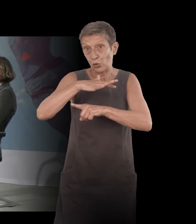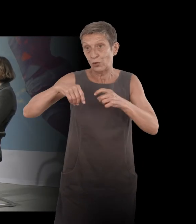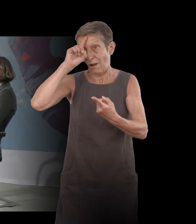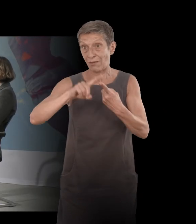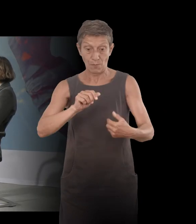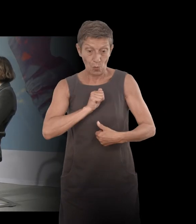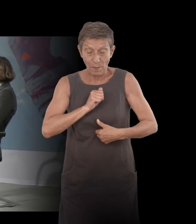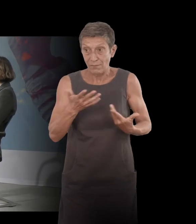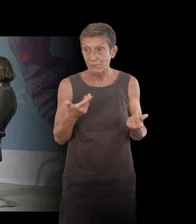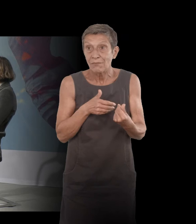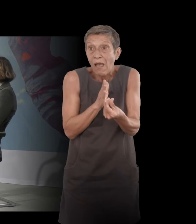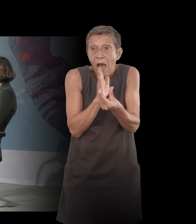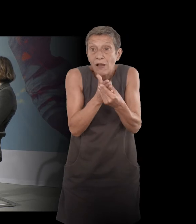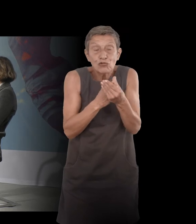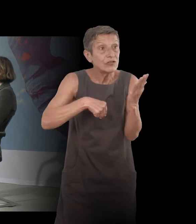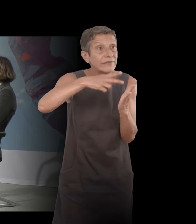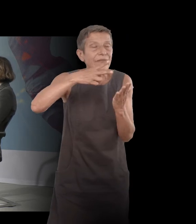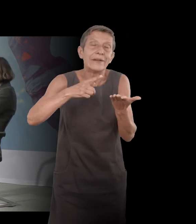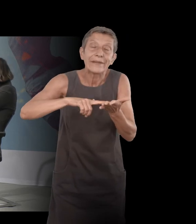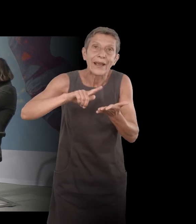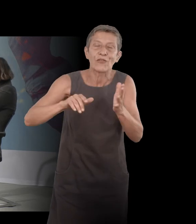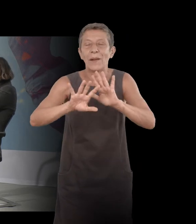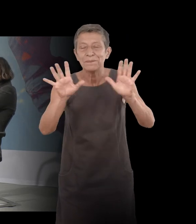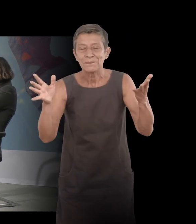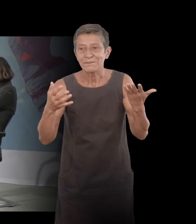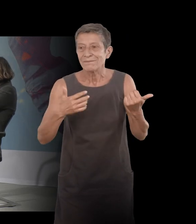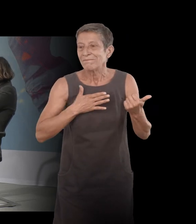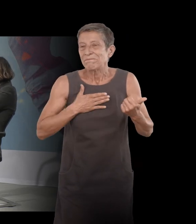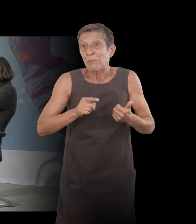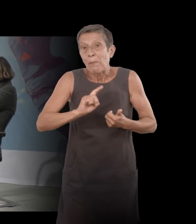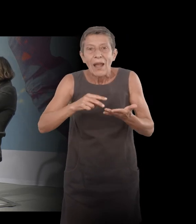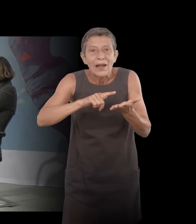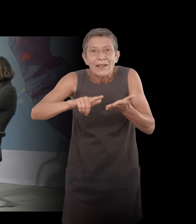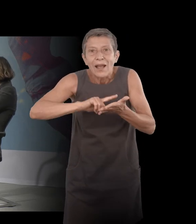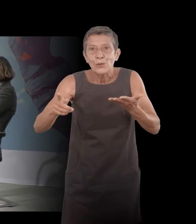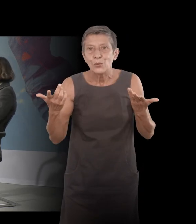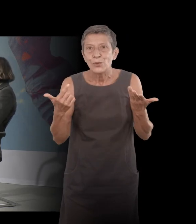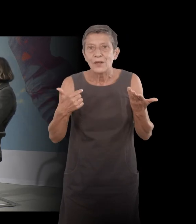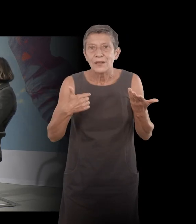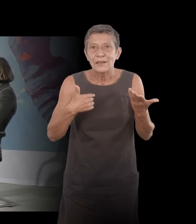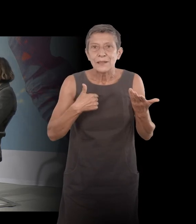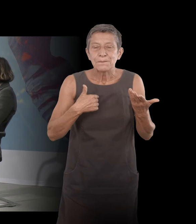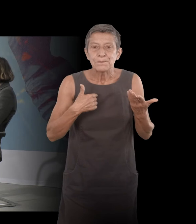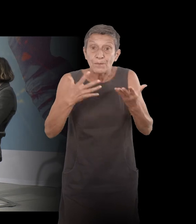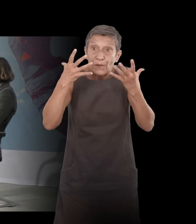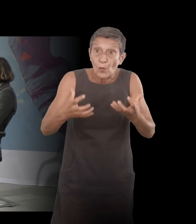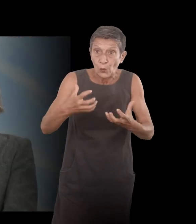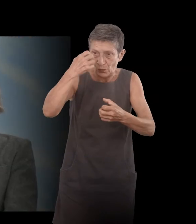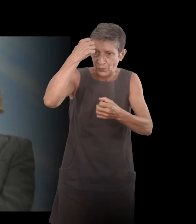qui ne relevaient pas de la littérature, enfin, pour moi ça ne relevait pas de la littérature, parce qu'il n'y pas de volonté de travailler la langue et de rendre ça